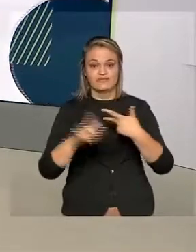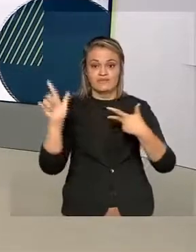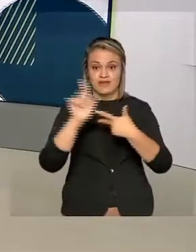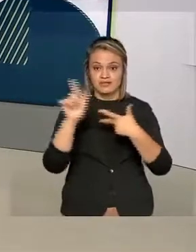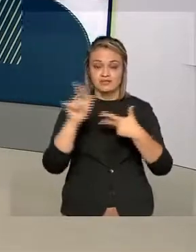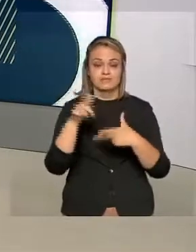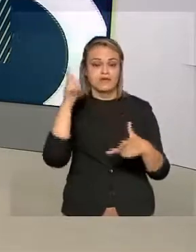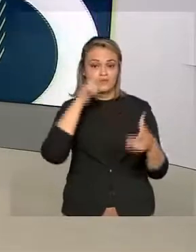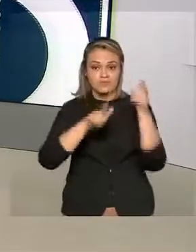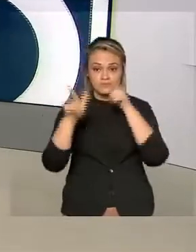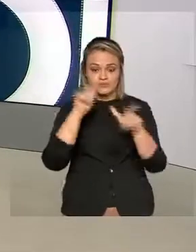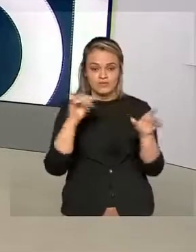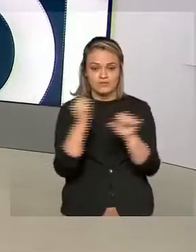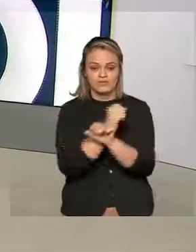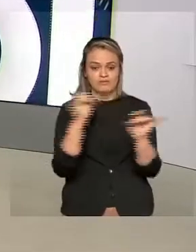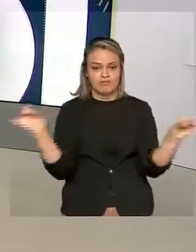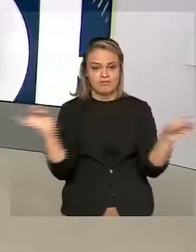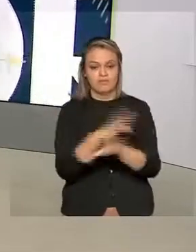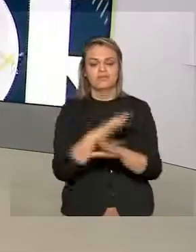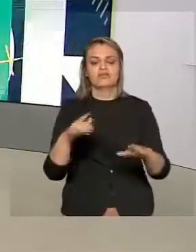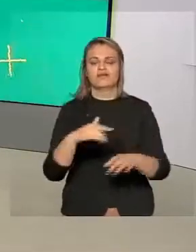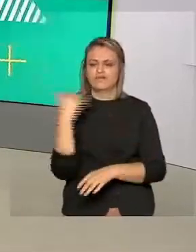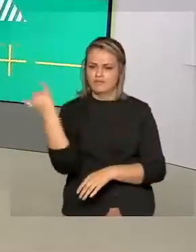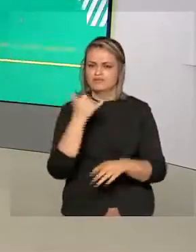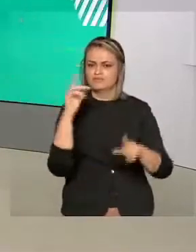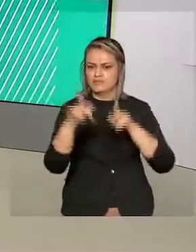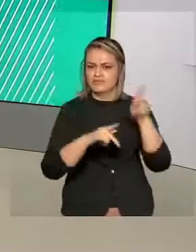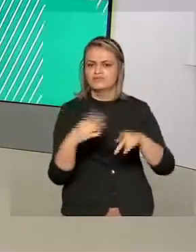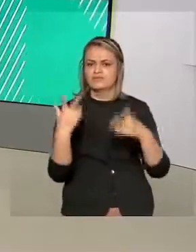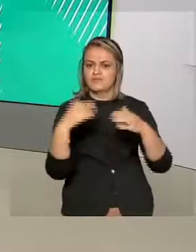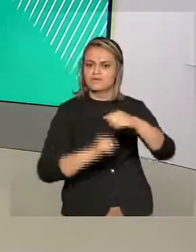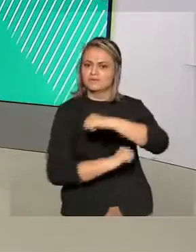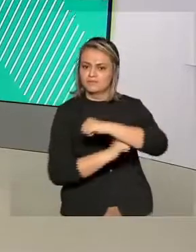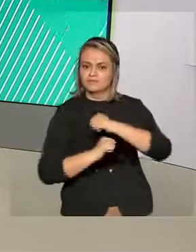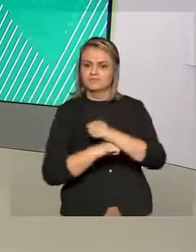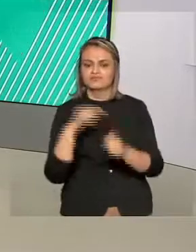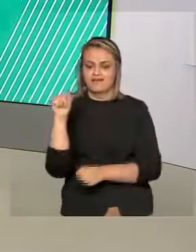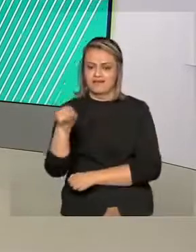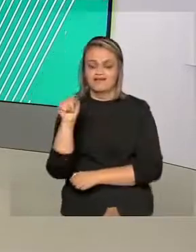conclusão de obras importantes para a população, como a ponte do Abunã.